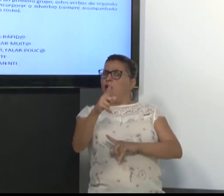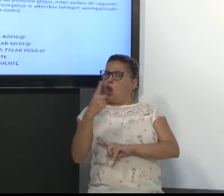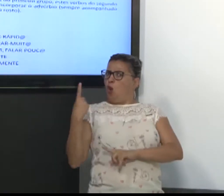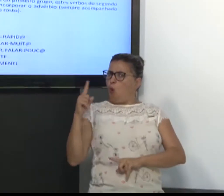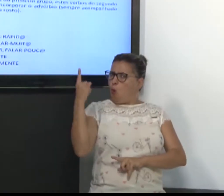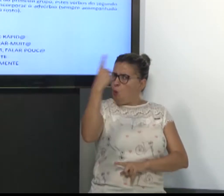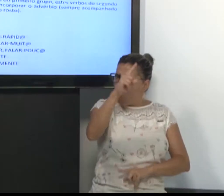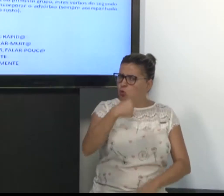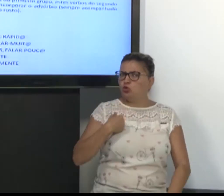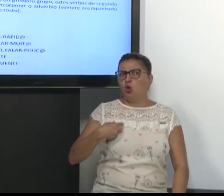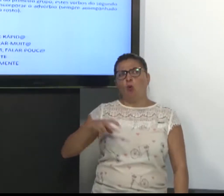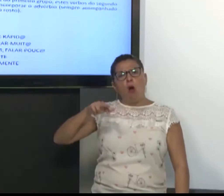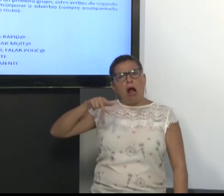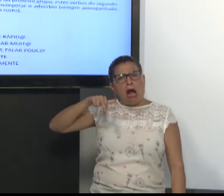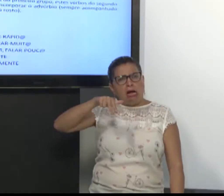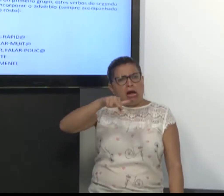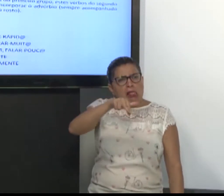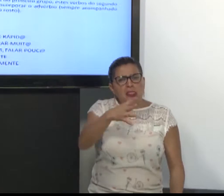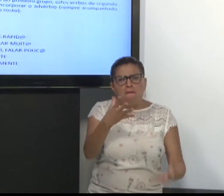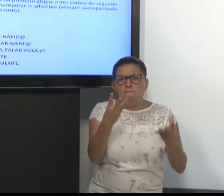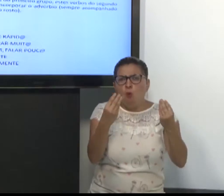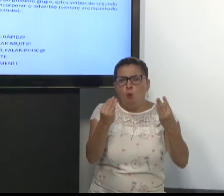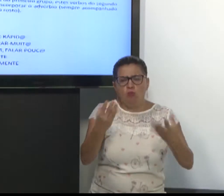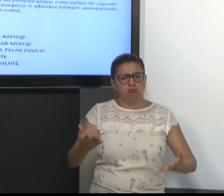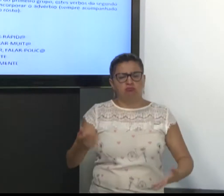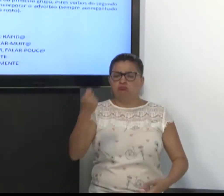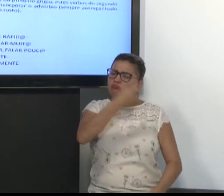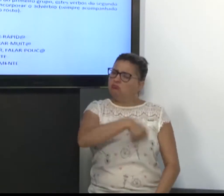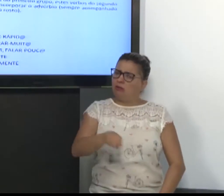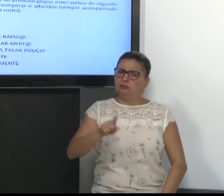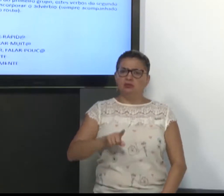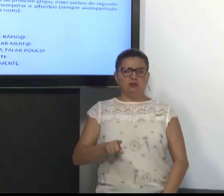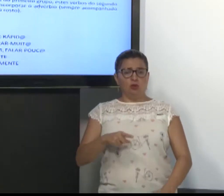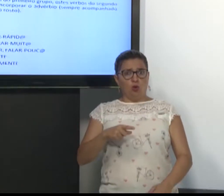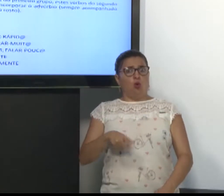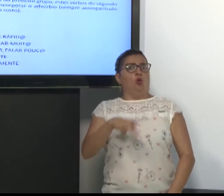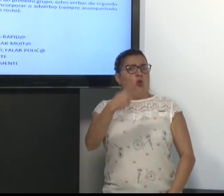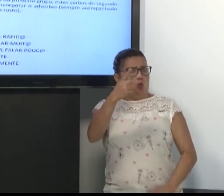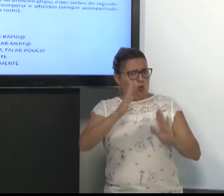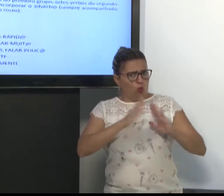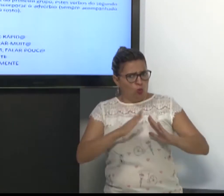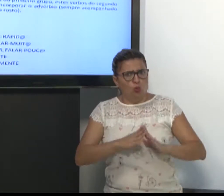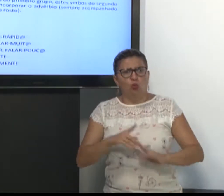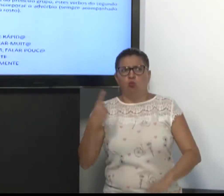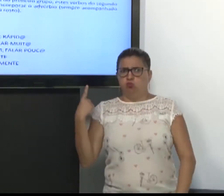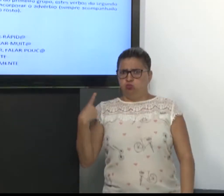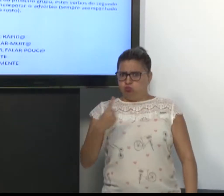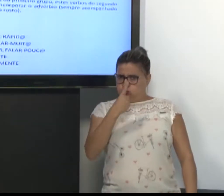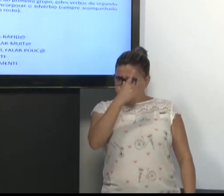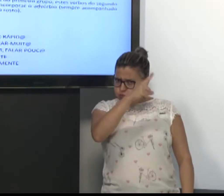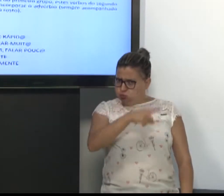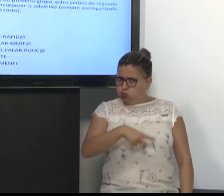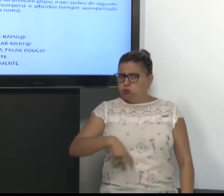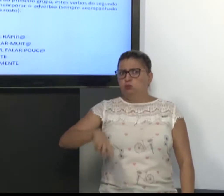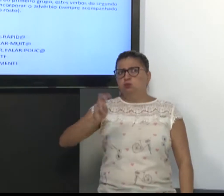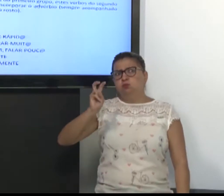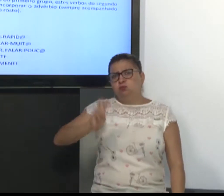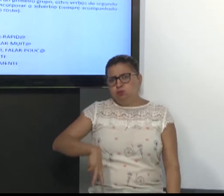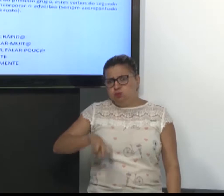Andar bastante. Nossa. Mas sua casa é muito longe. Demorou muito. Eu andei bastante para chegar na sua casa. Nossa. Sua casa é